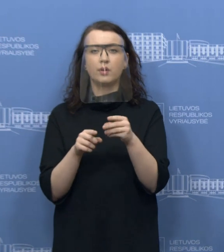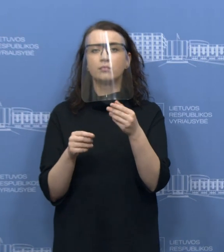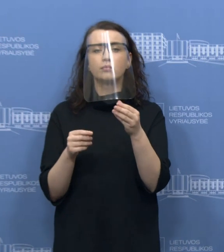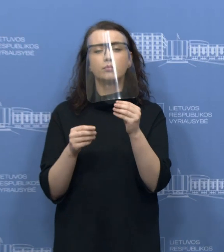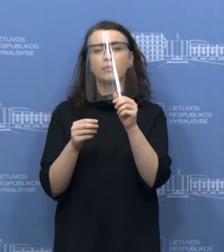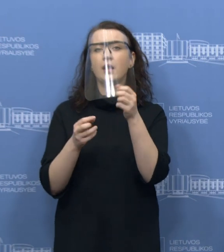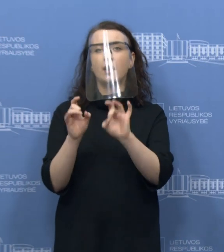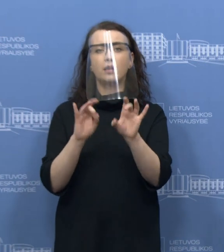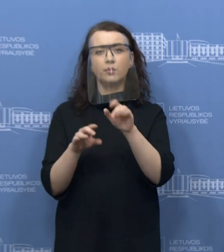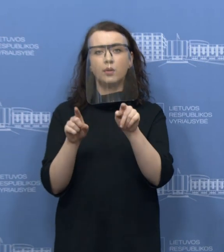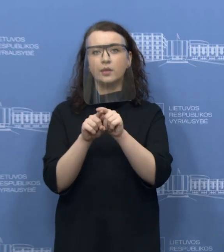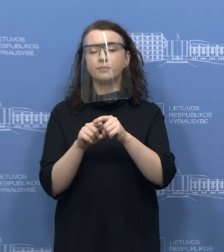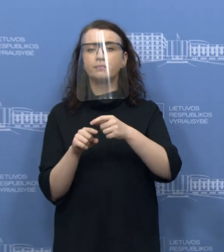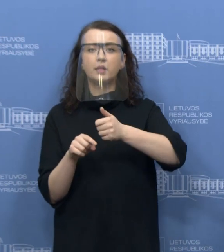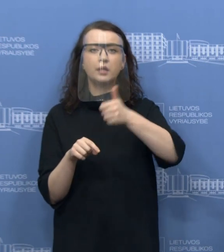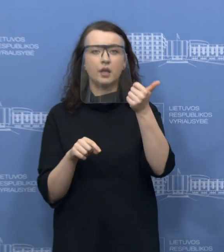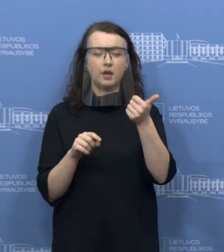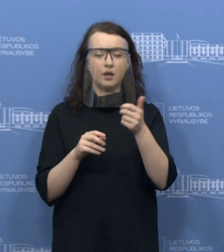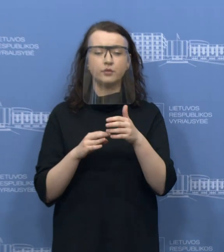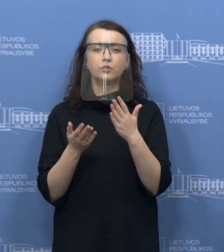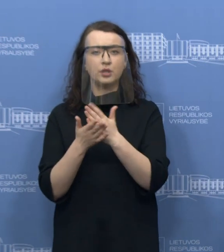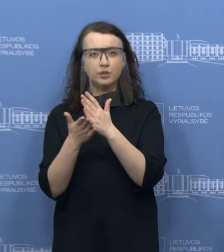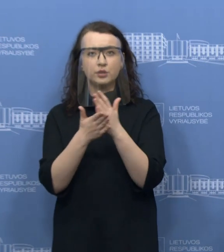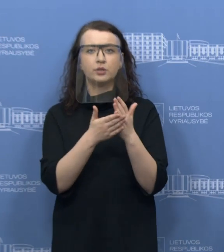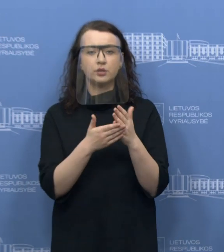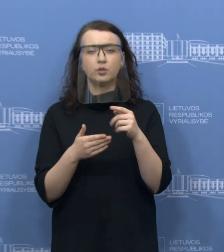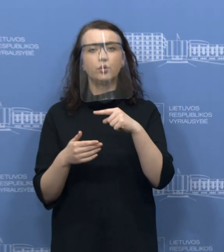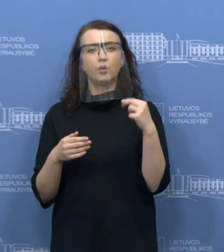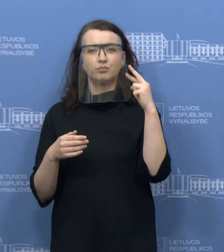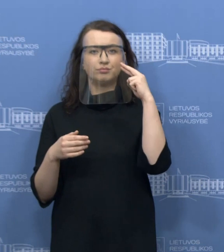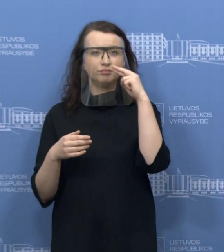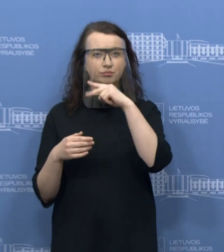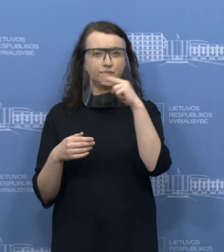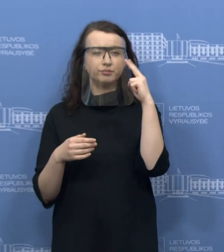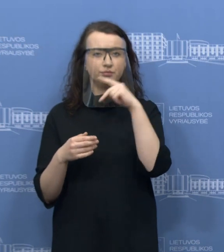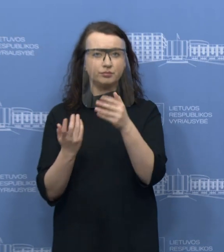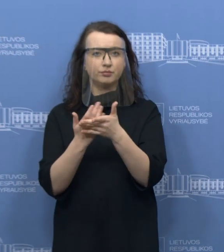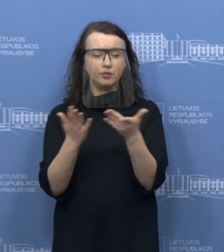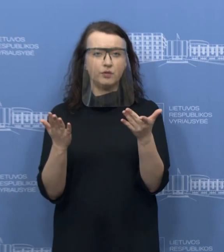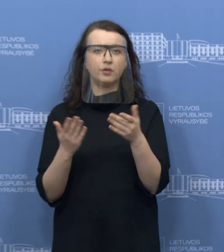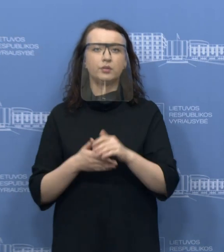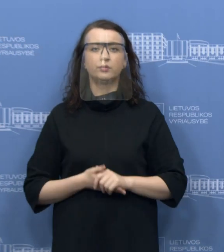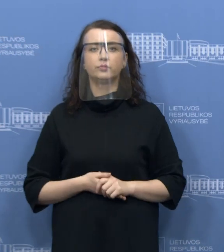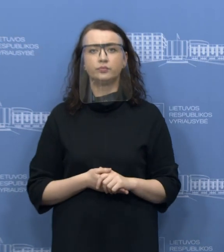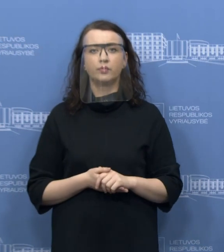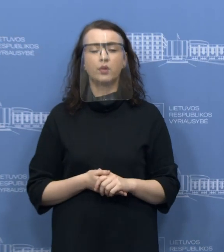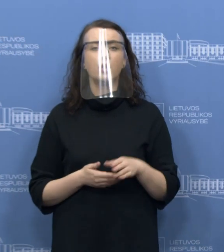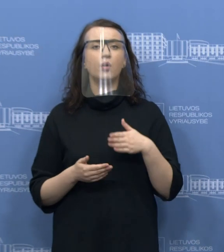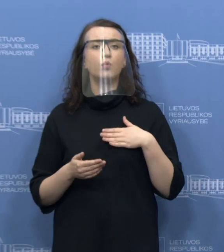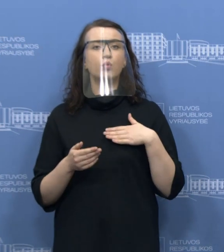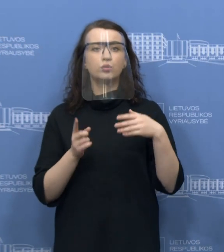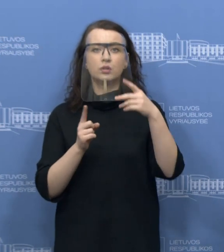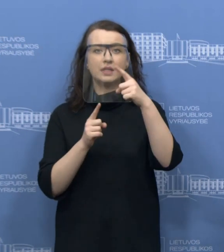geriausi, ar tik tai jie padės, ir panašus teiginiai yra vartojami, kurie taip pat yra klaidinantis. Tai mūsų